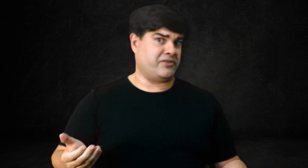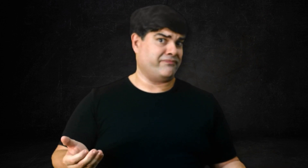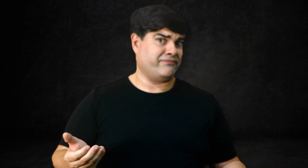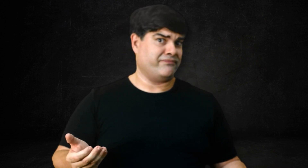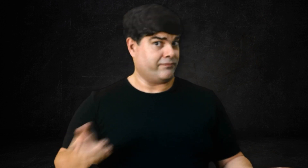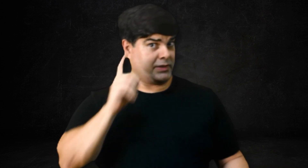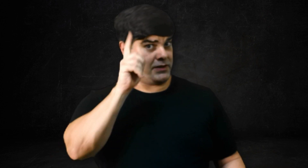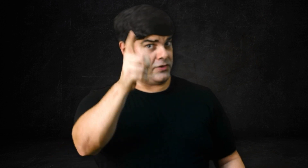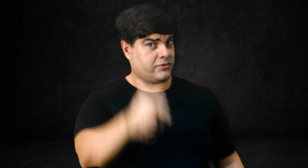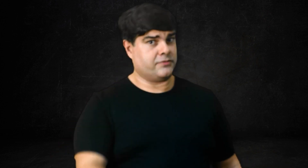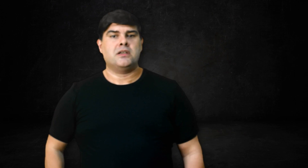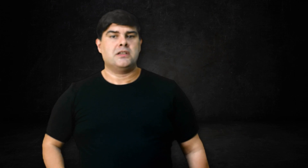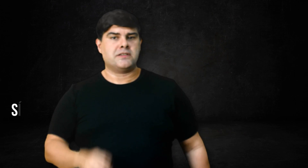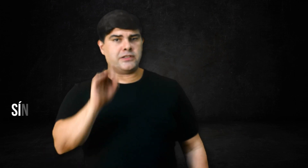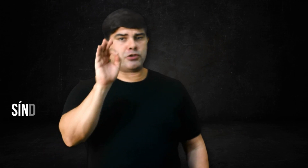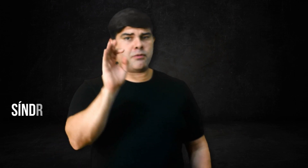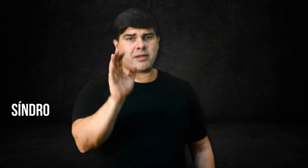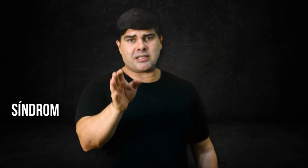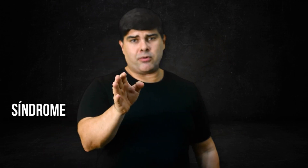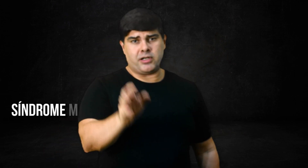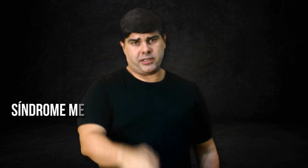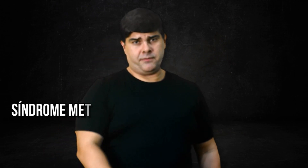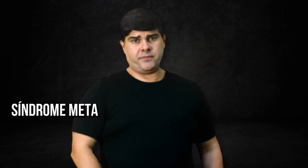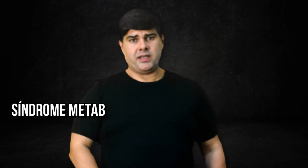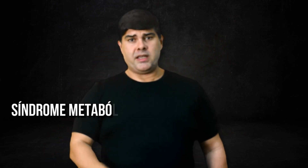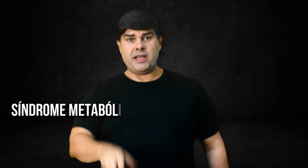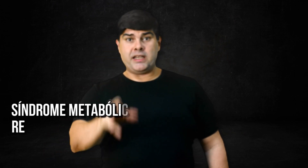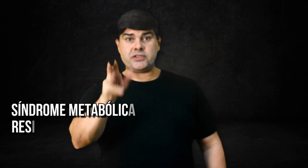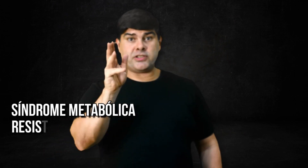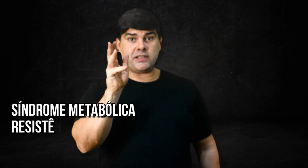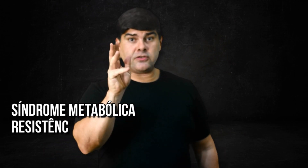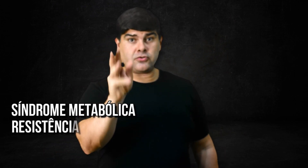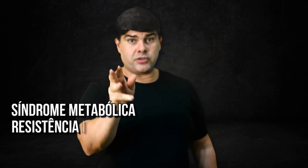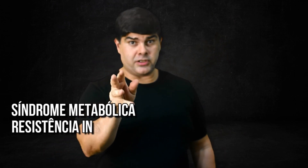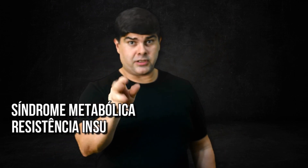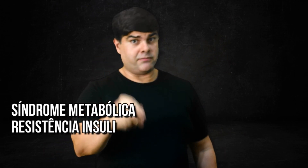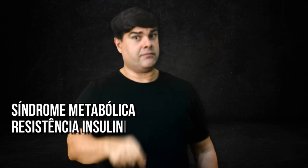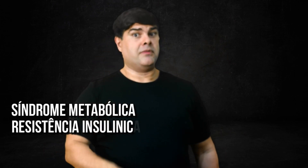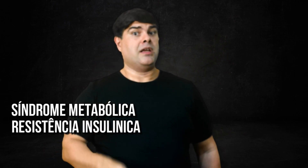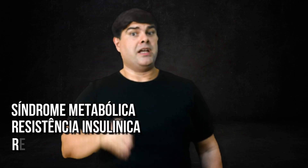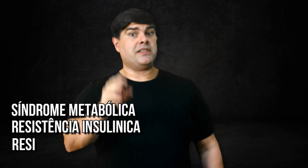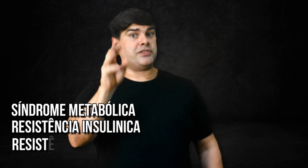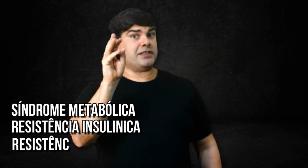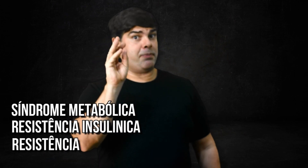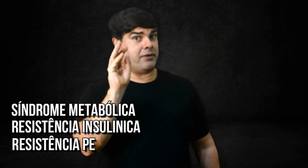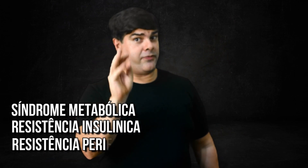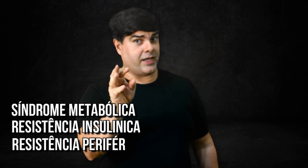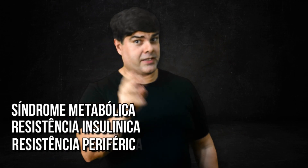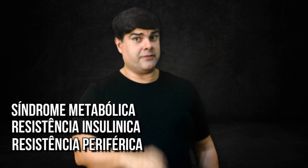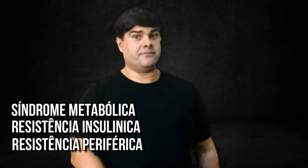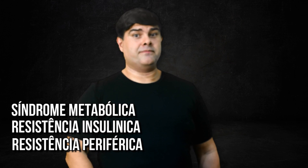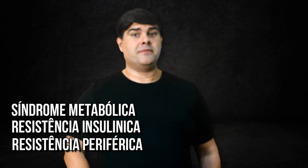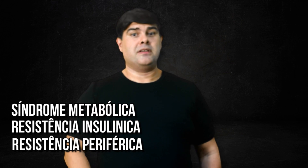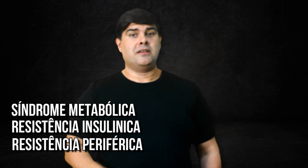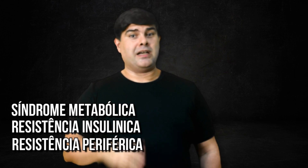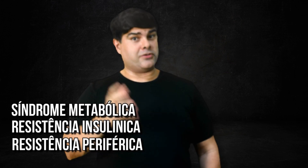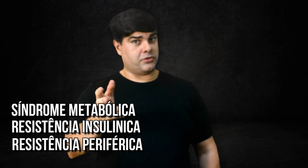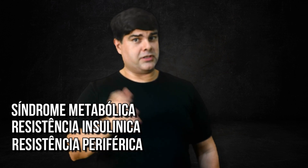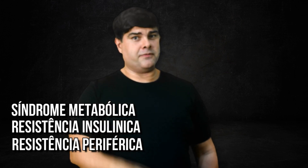né? Pense nisso. Síndrome metabólica, resistência à insulina, resistência periférica à insulina,